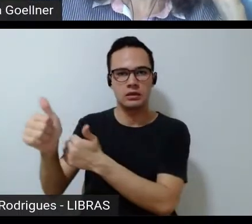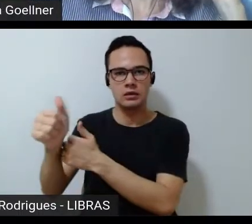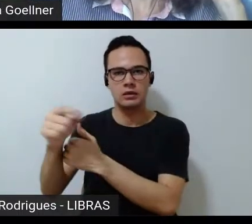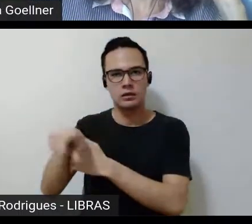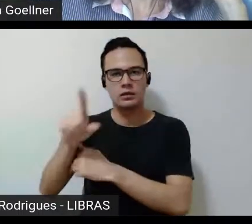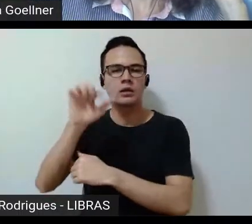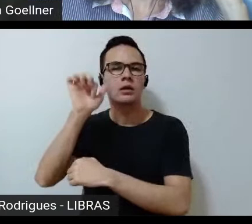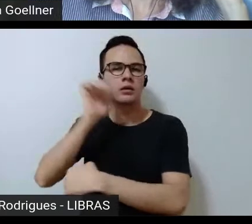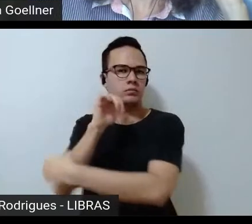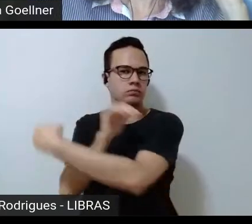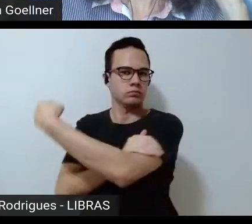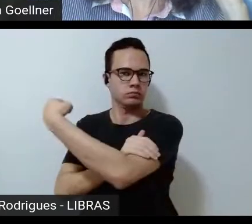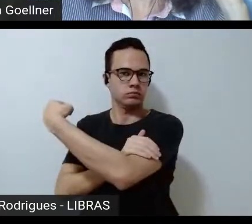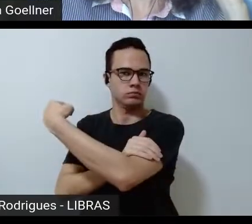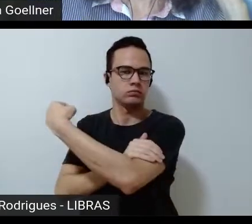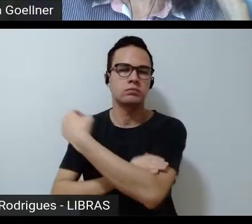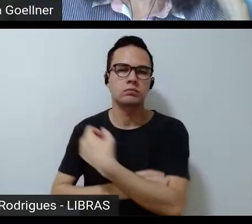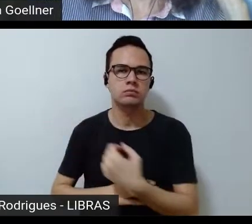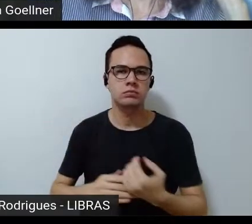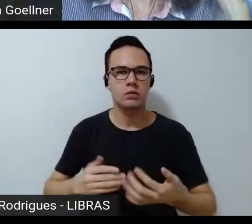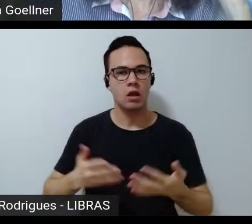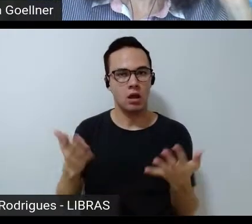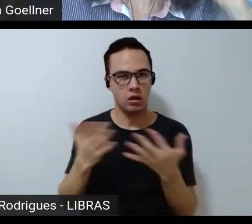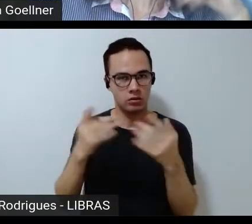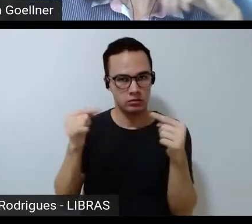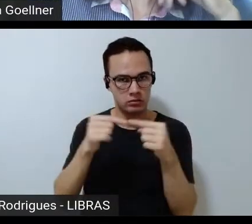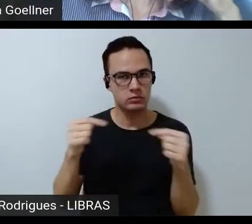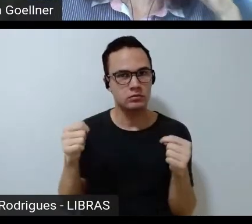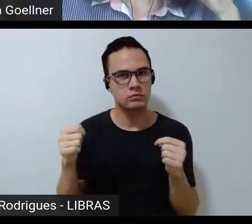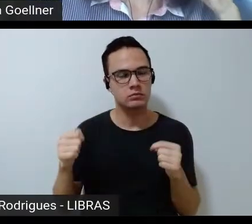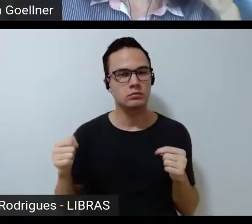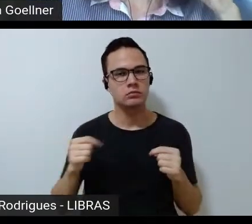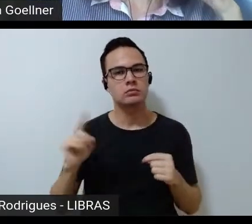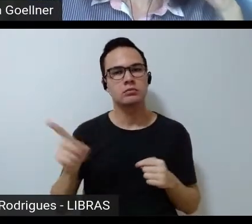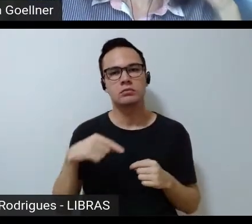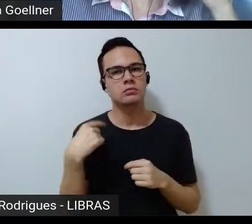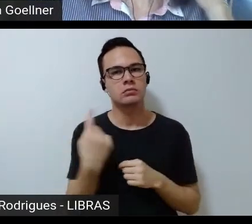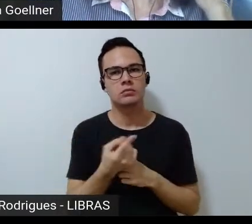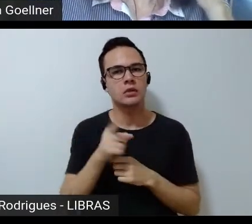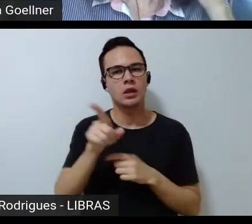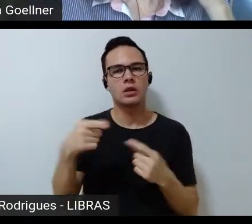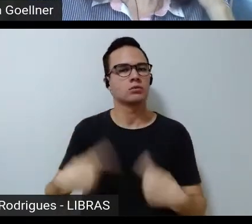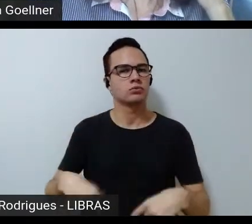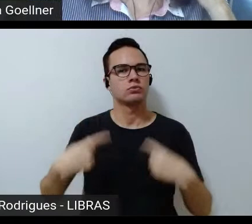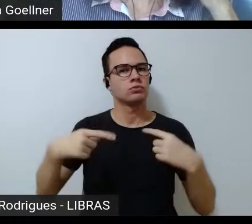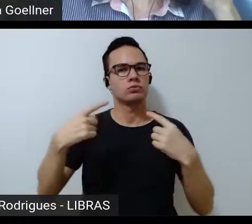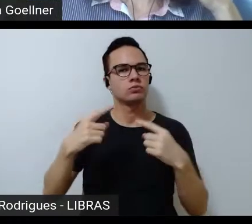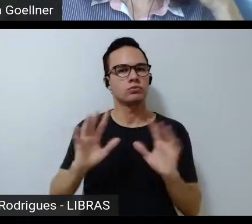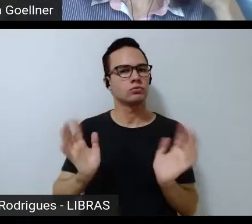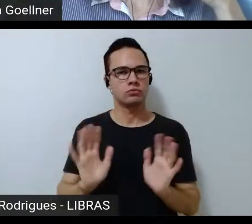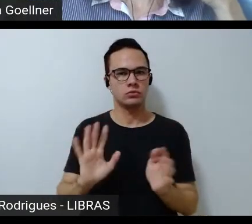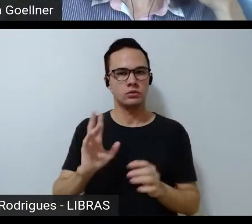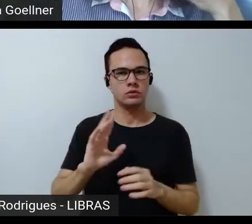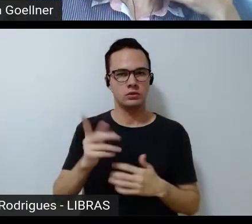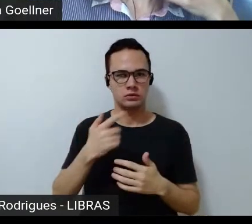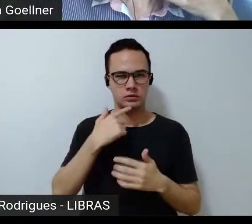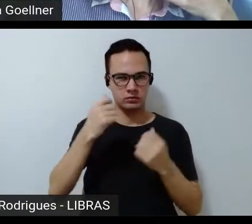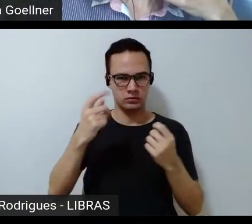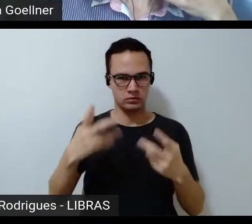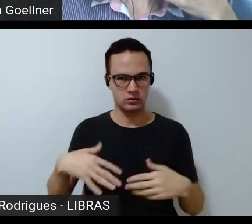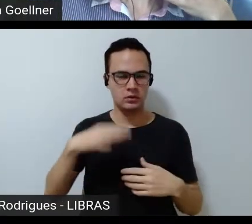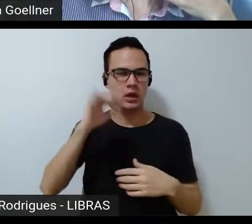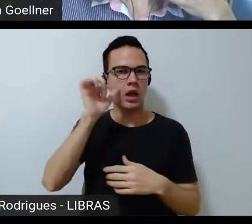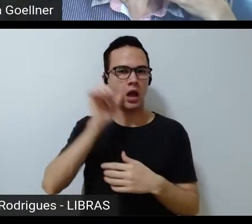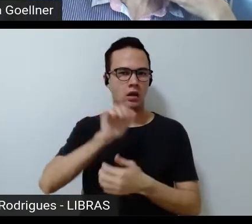feminismo nesse sentido é que a gente não está discutindo a mulher, veja só, a mulher no